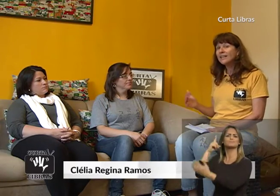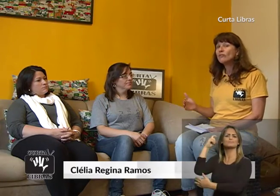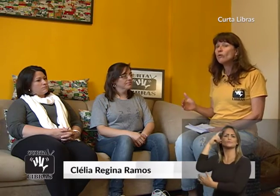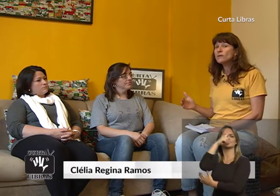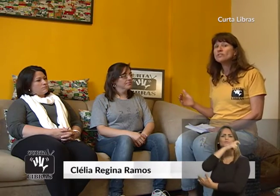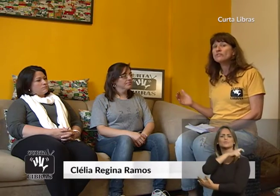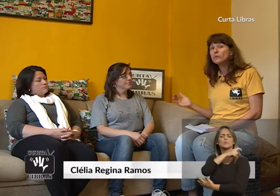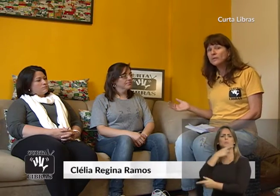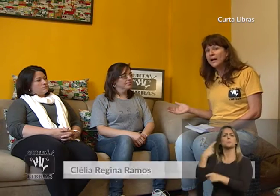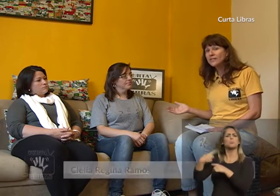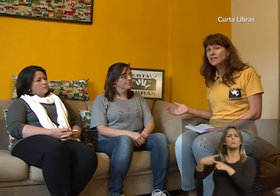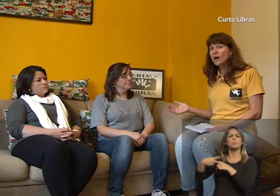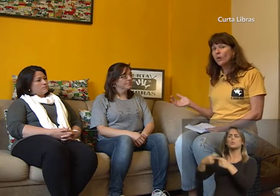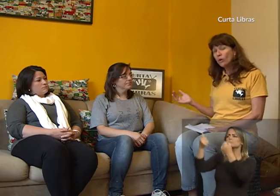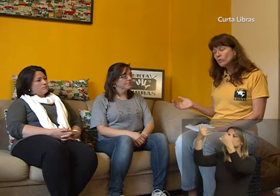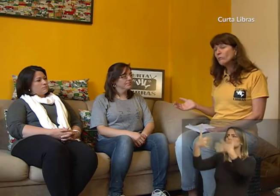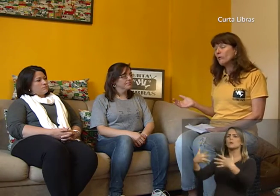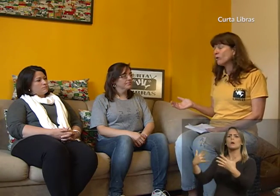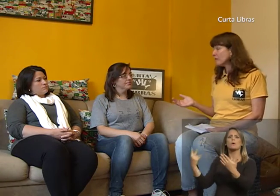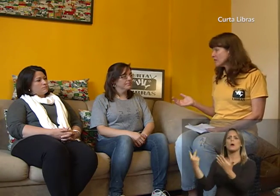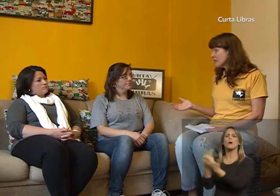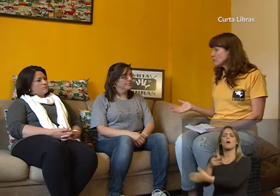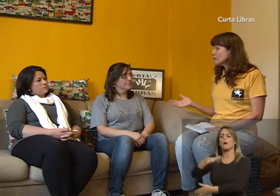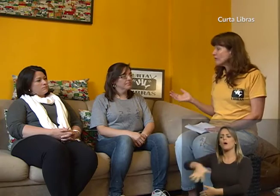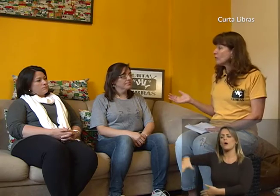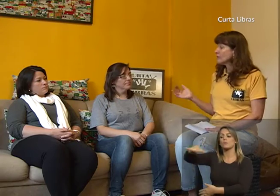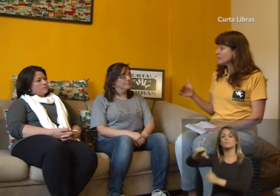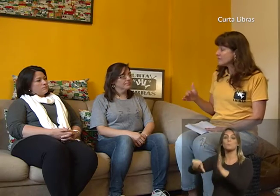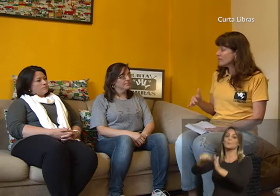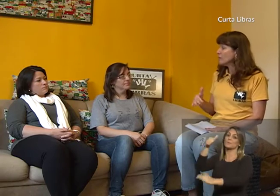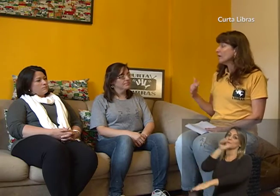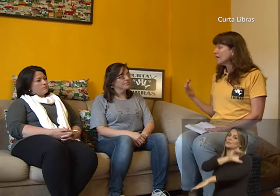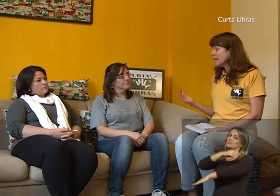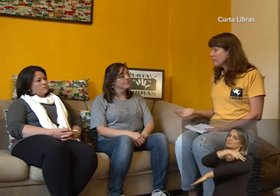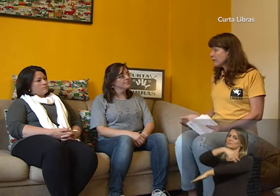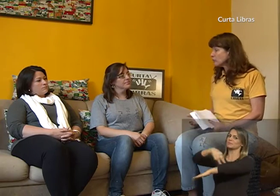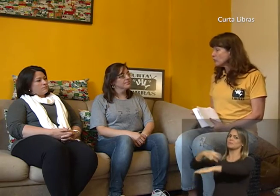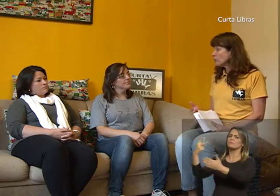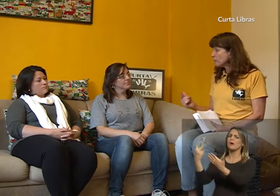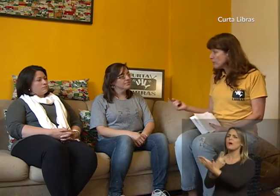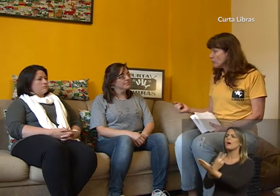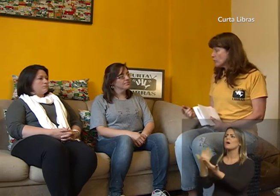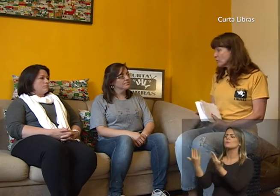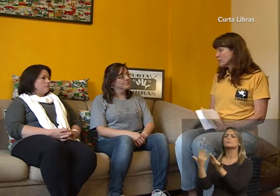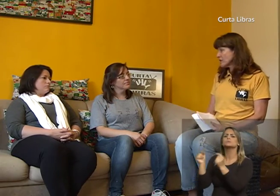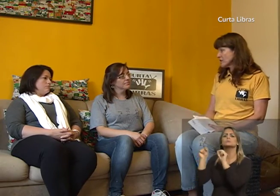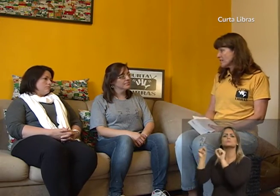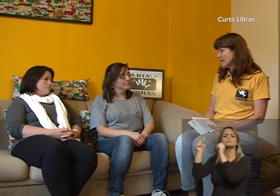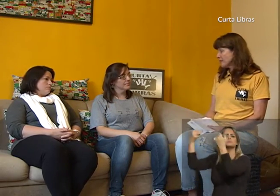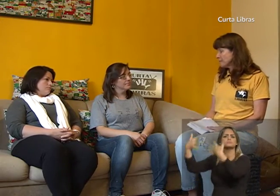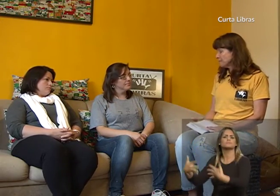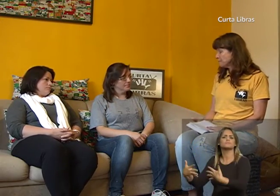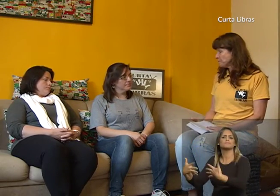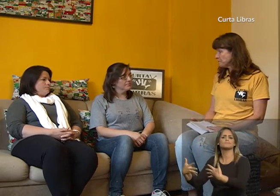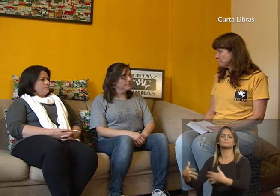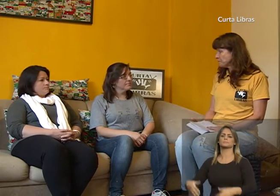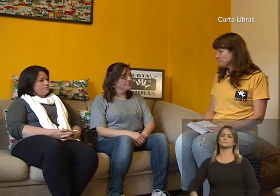teve algumas dificuldades. Conta um pouco para a gente o que aconteceu na época do seu primeiro curso de magistério. Sim,